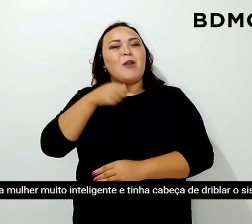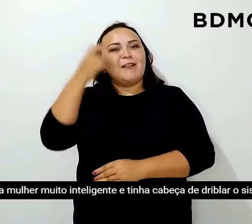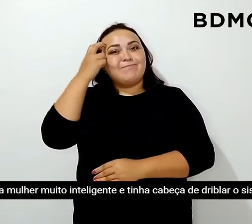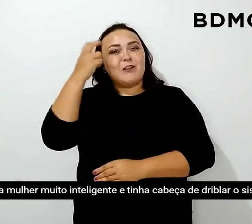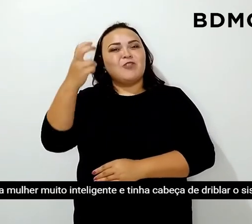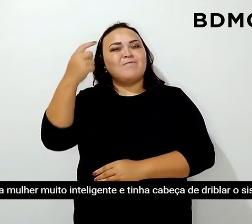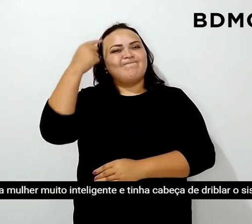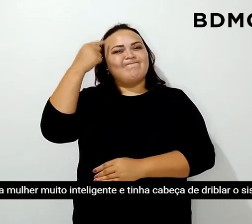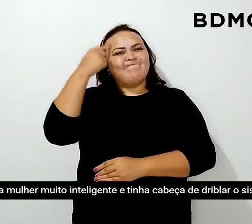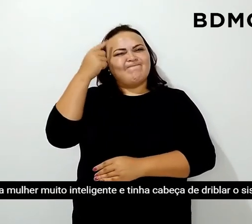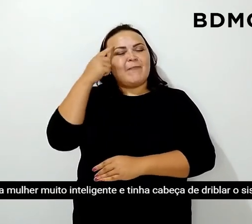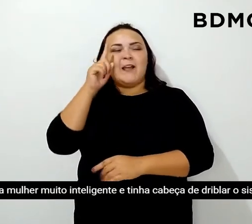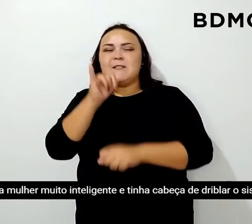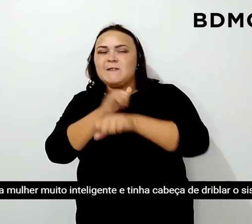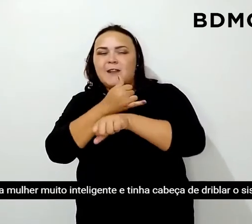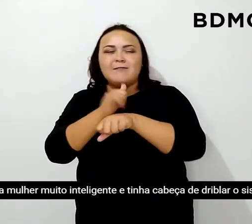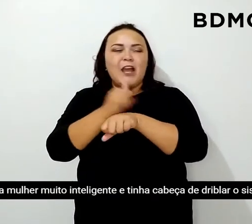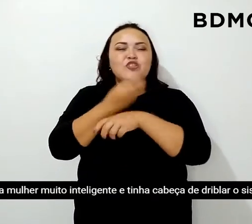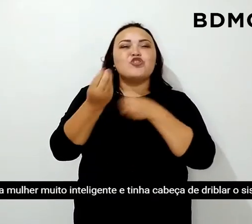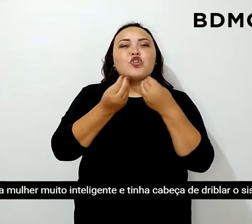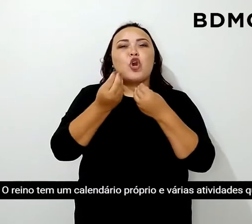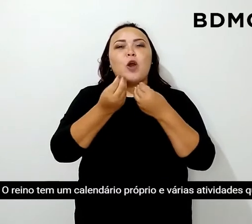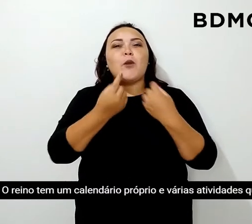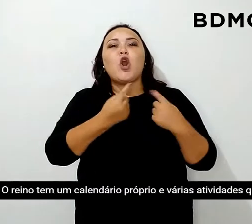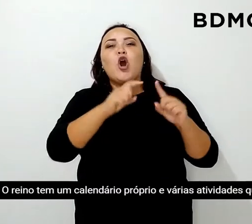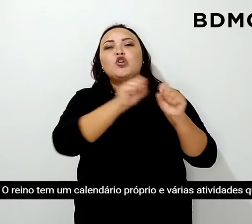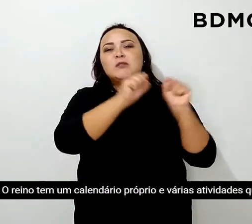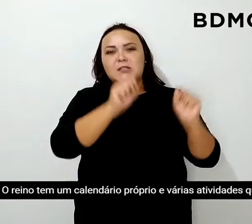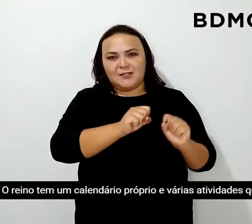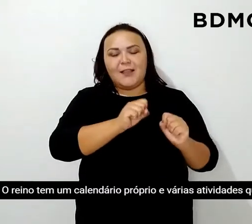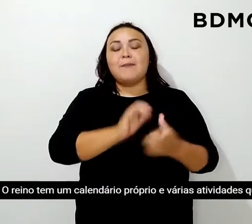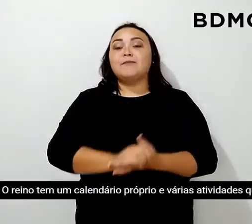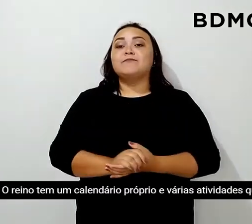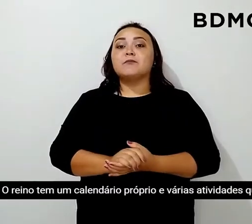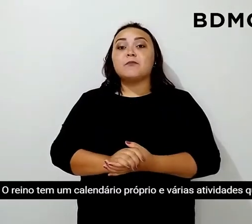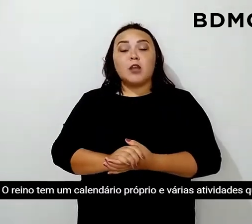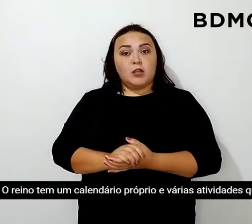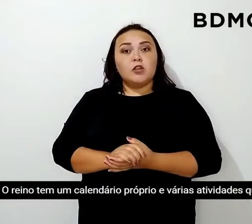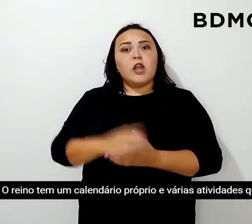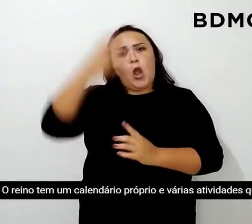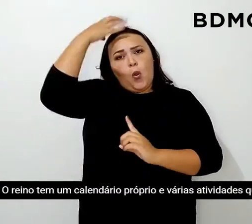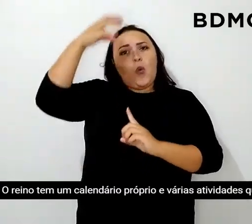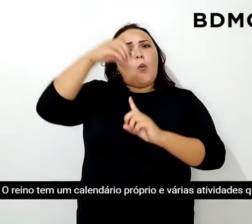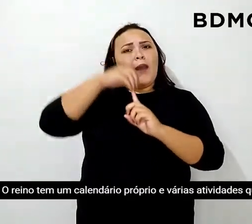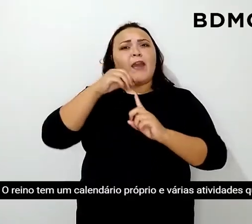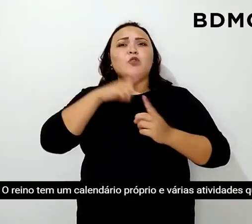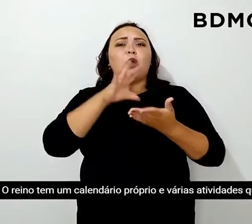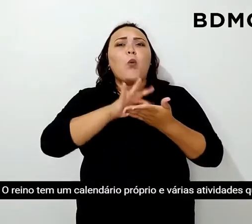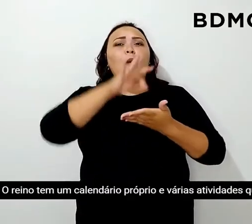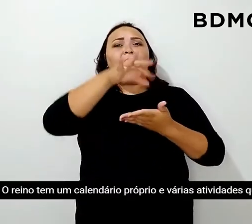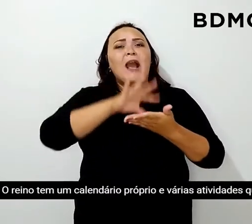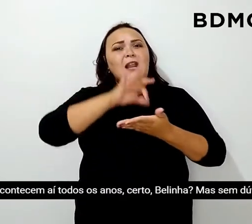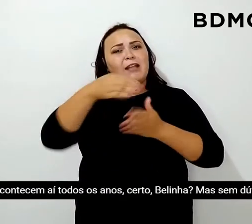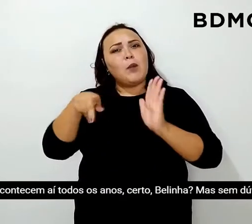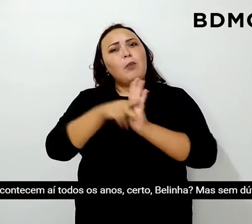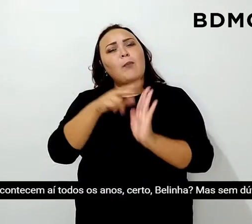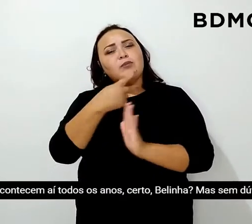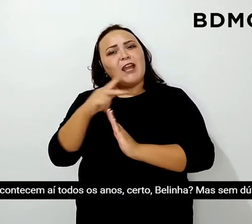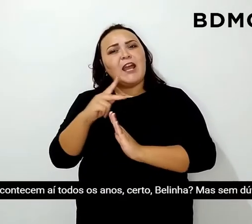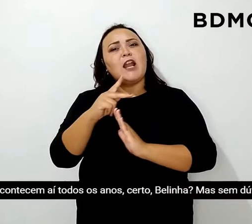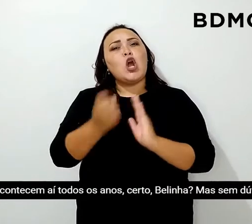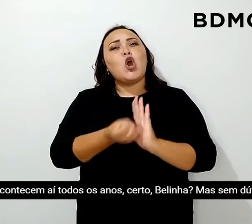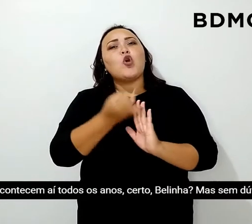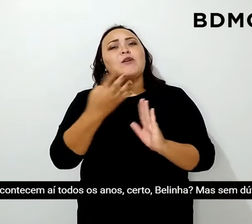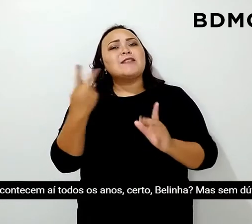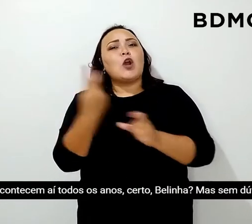cabeça de deliberar o sistema. O reino tem um calendário próprio e várias atividades que acontecem aí todos